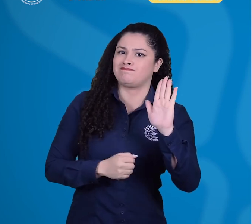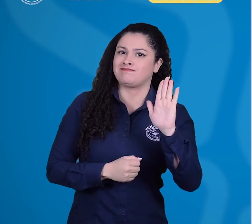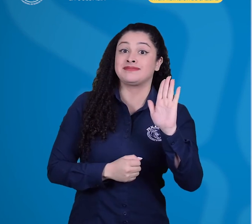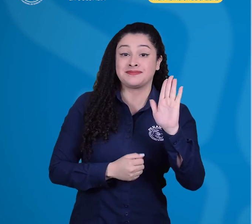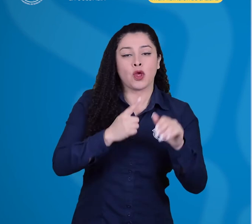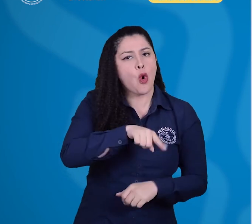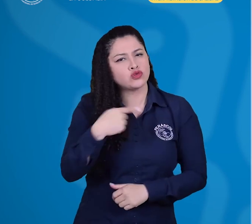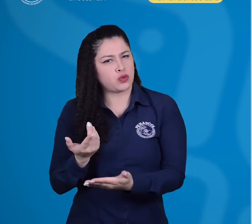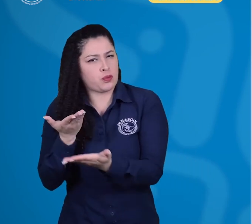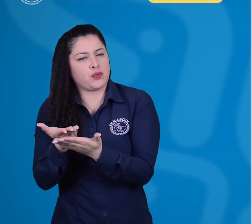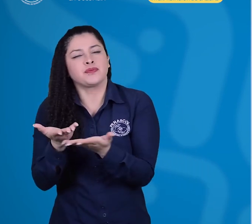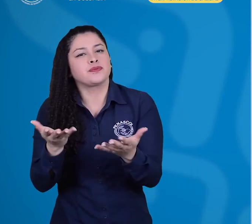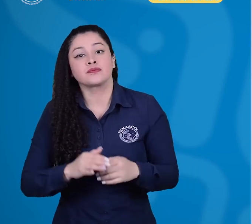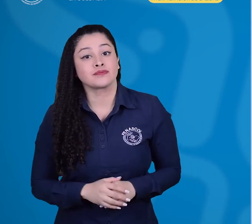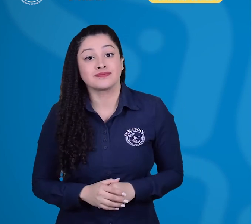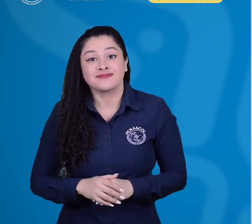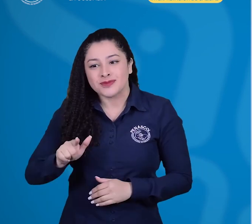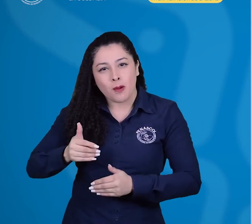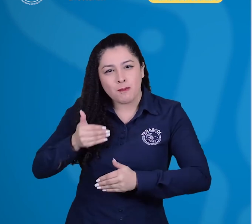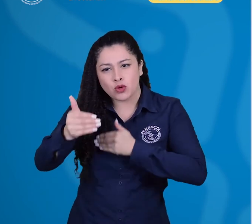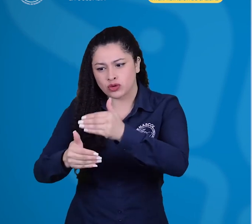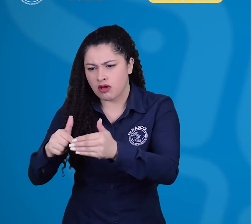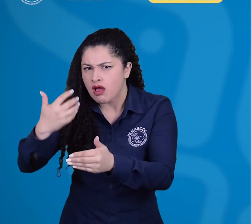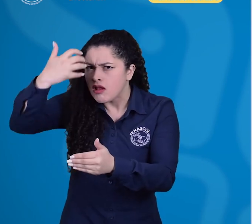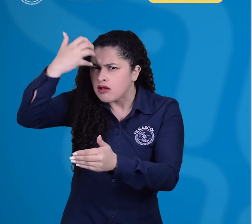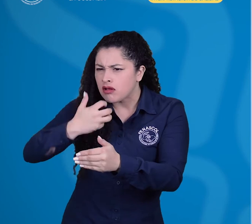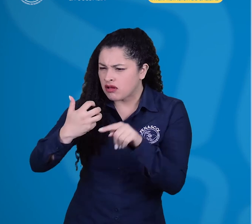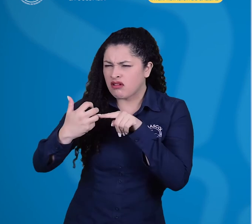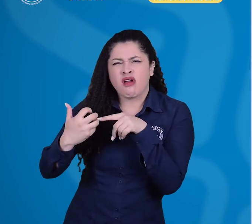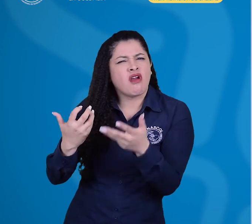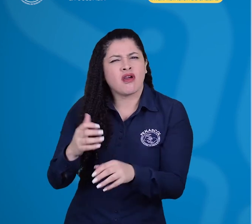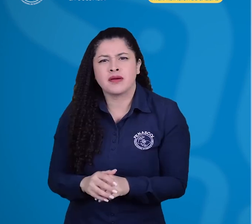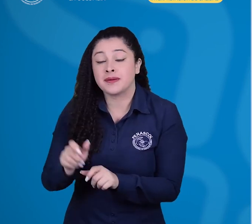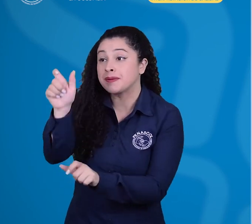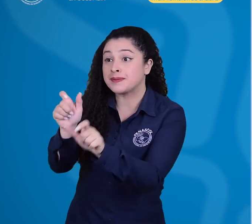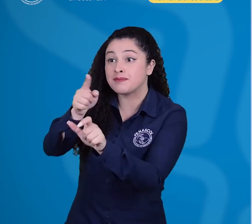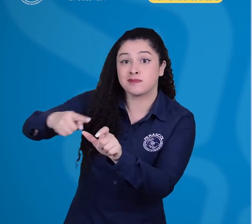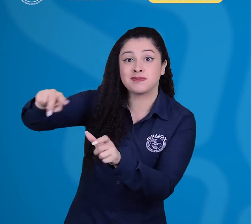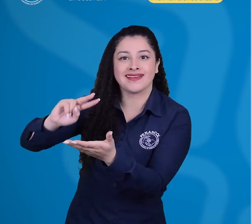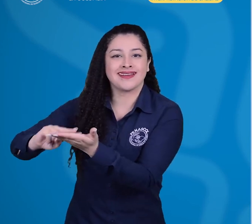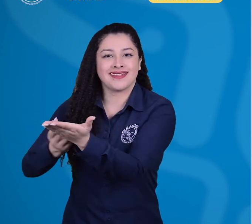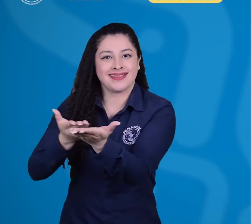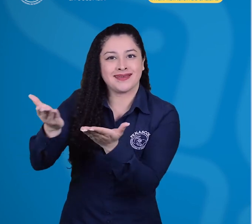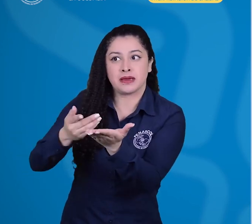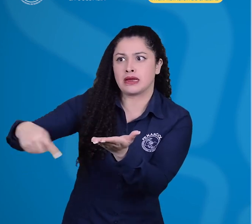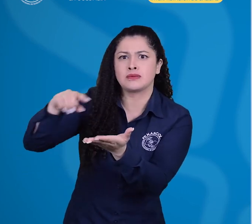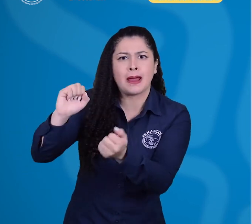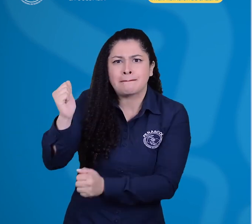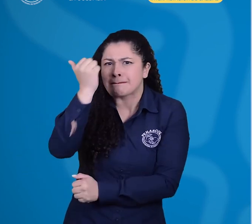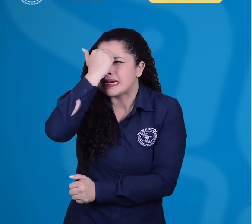Asimismo, se propone que se creen procesos de evaluación orientados a conocer cómo